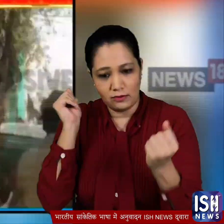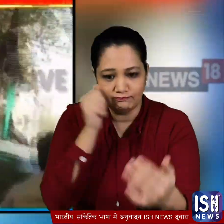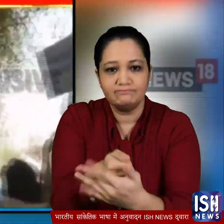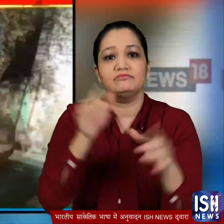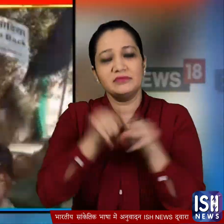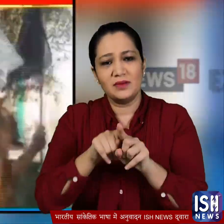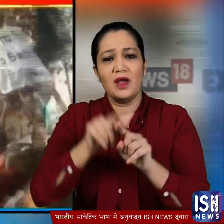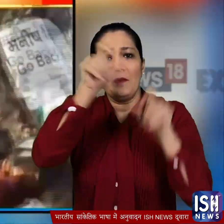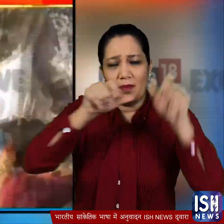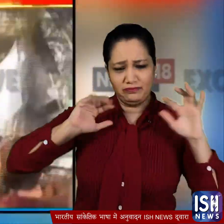घेर लिया और नारेबाजी करने लगे